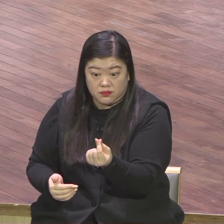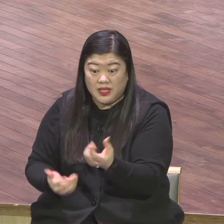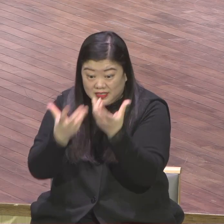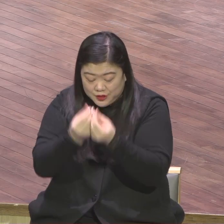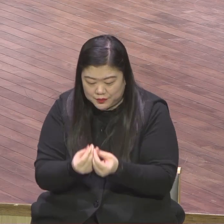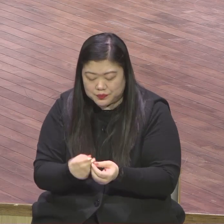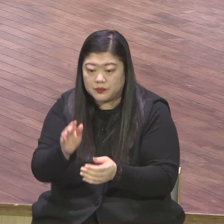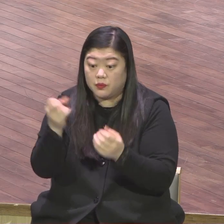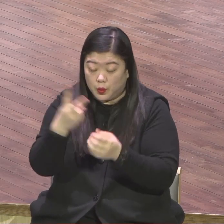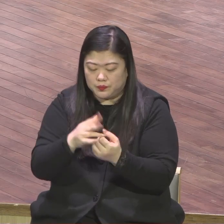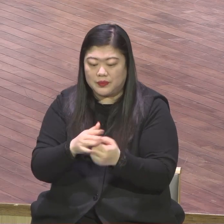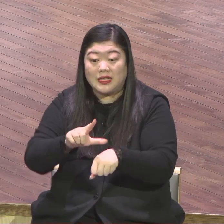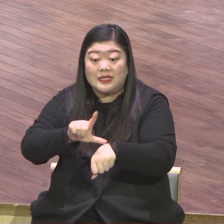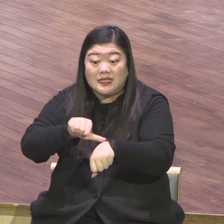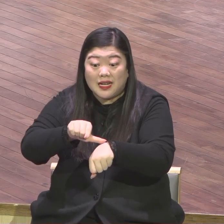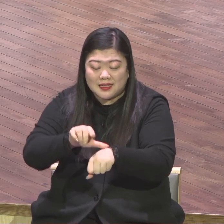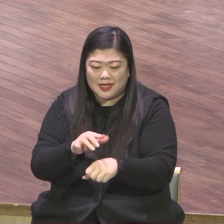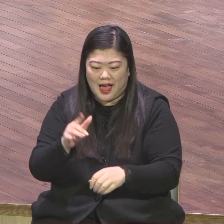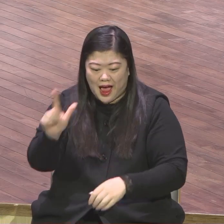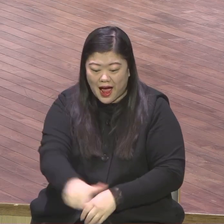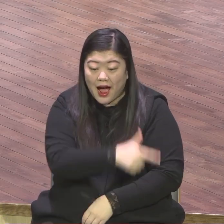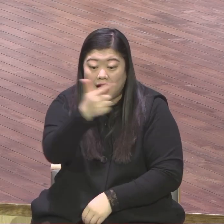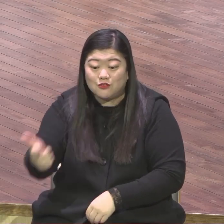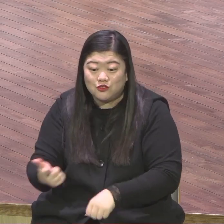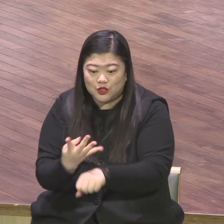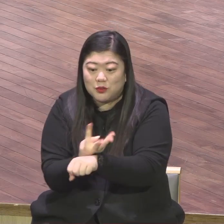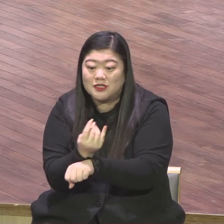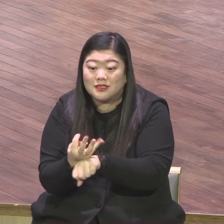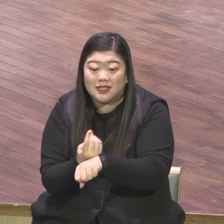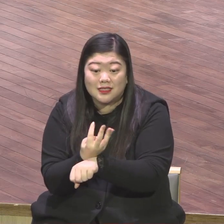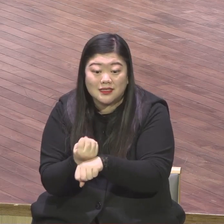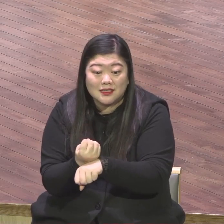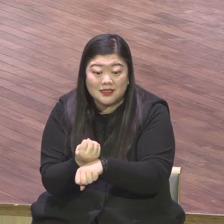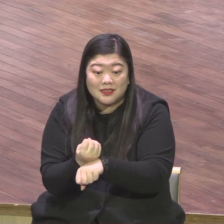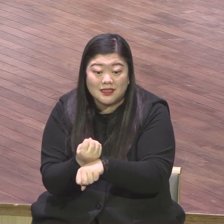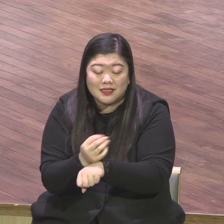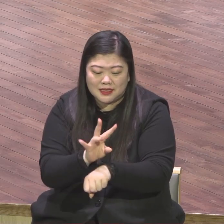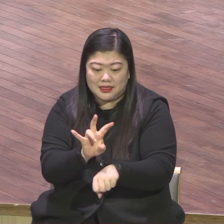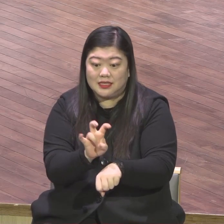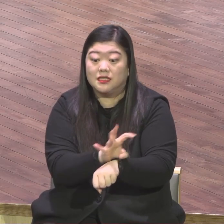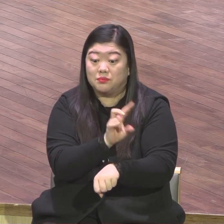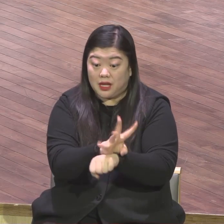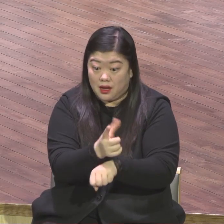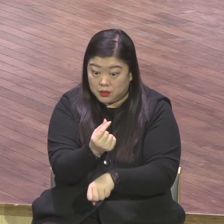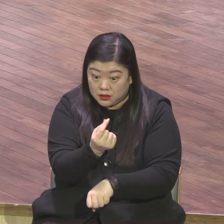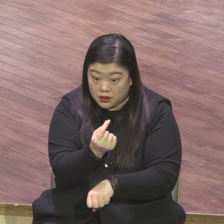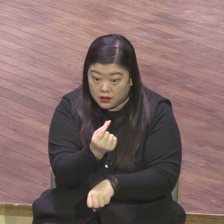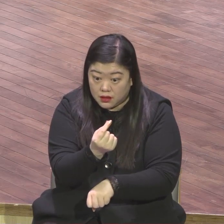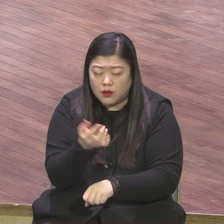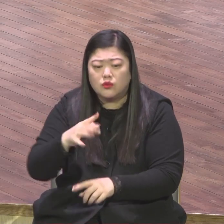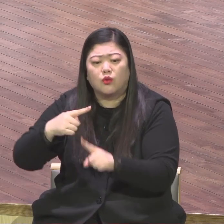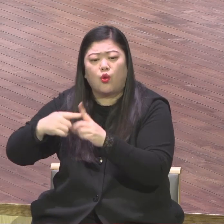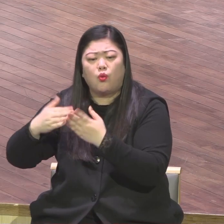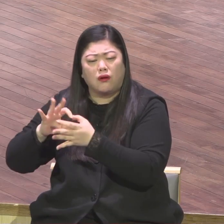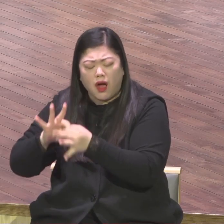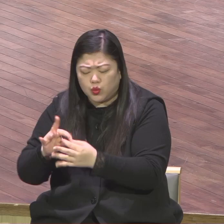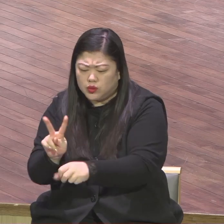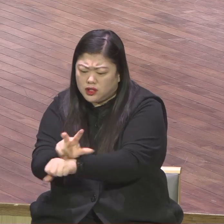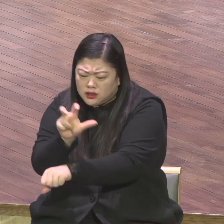25이 뭐예요? 성삼이 하나님의 영역이 그러니까 하나님께서 역사하시는